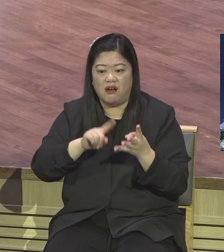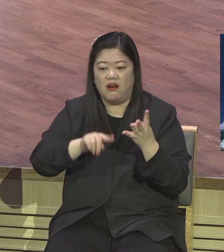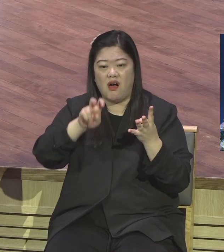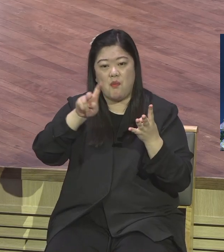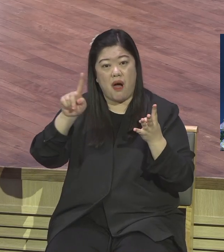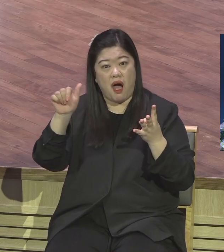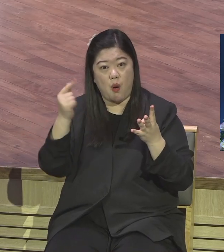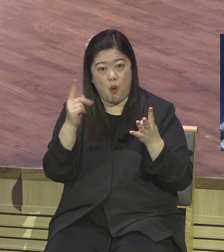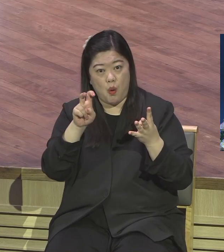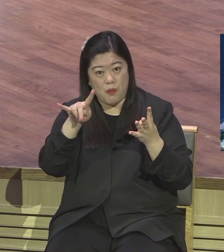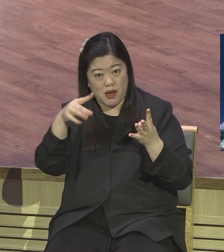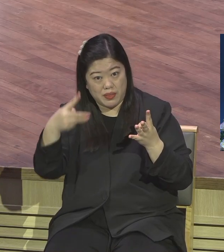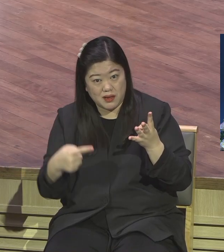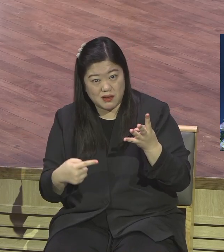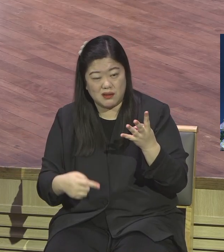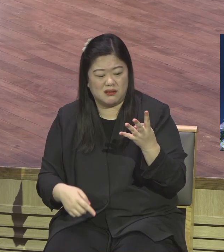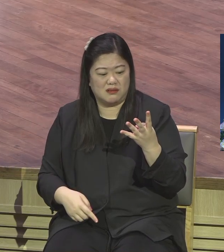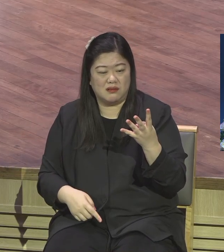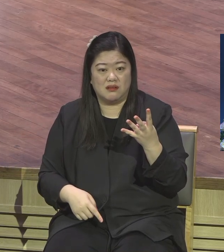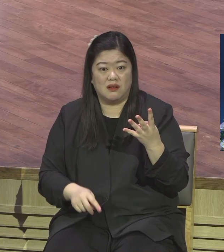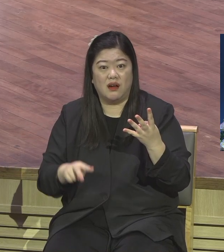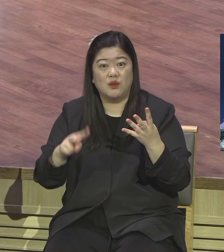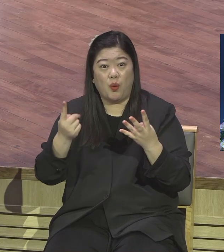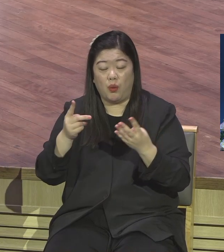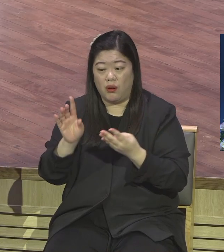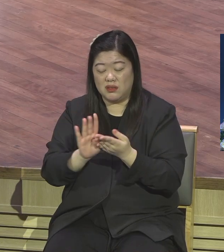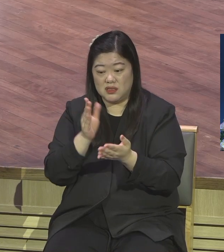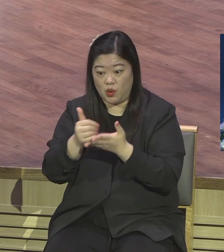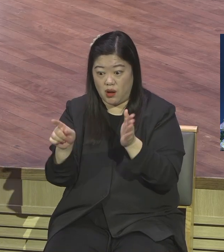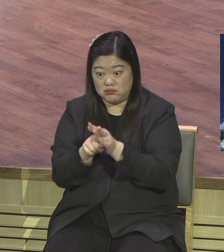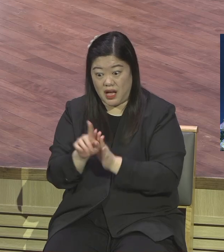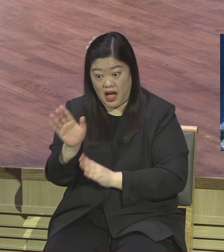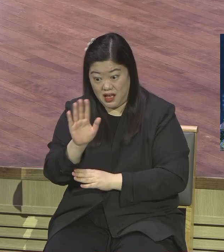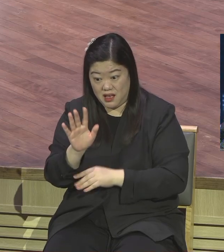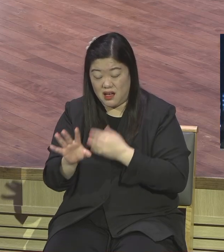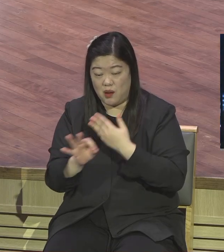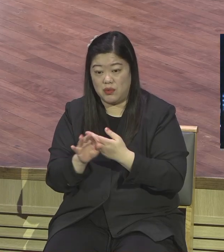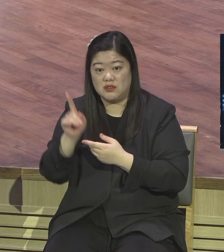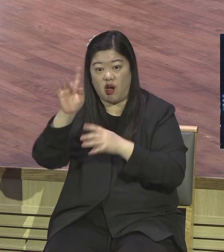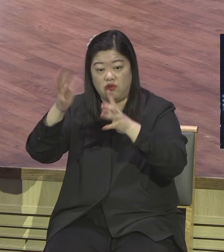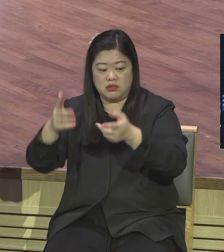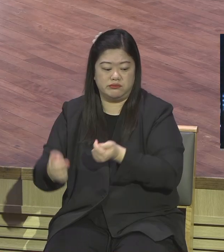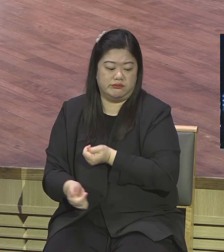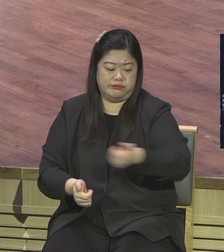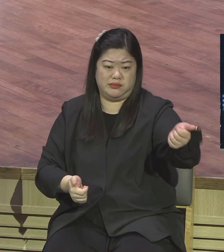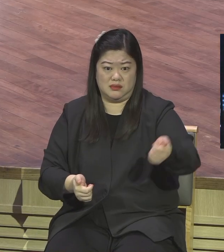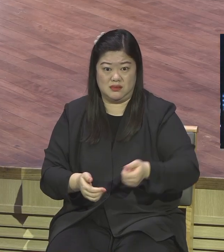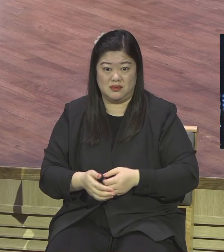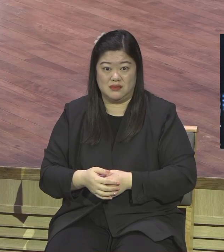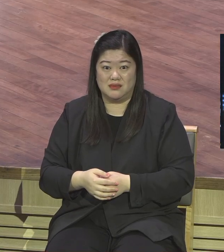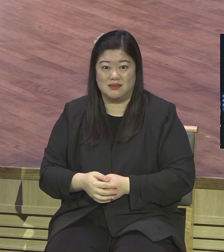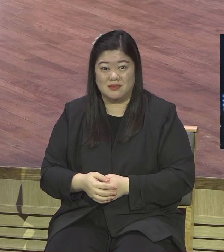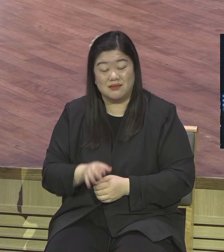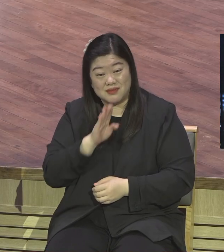구원 얻을 이름은 우리 인생의 구원 얻을 이름은 예수밖에 없습니다 예수님만이 천국 열쇠를 가지고 있어요